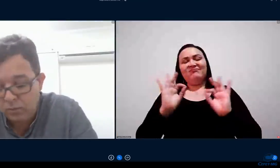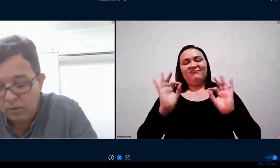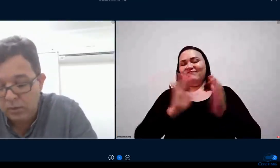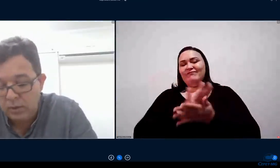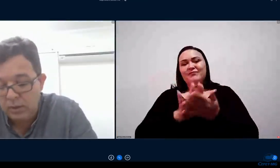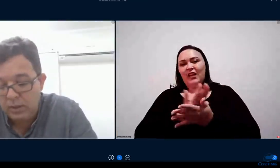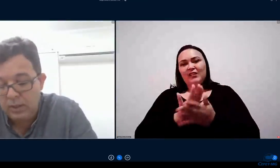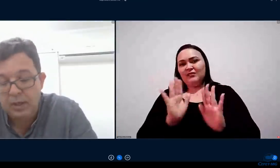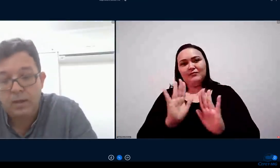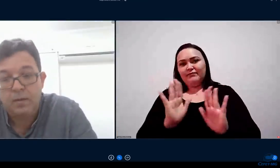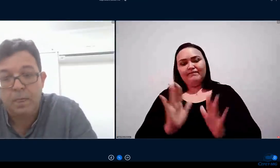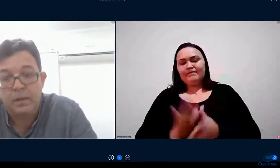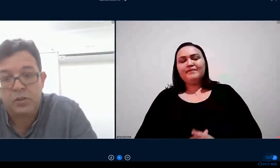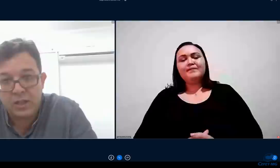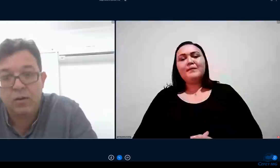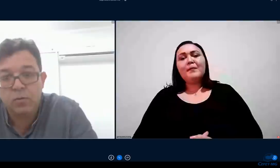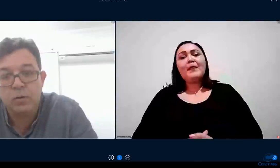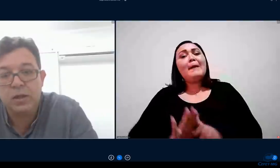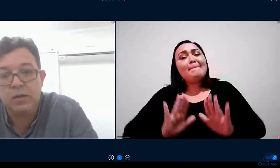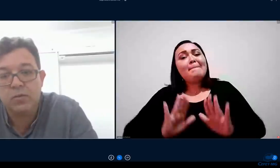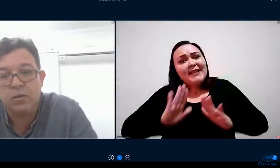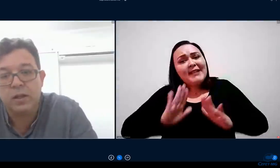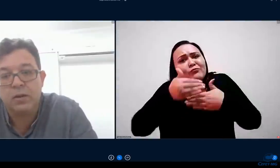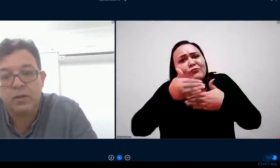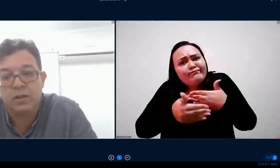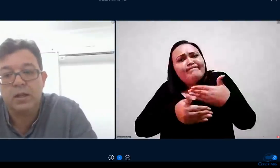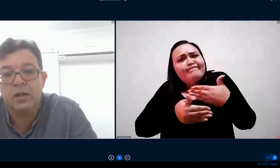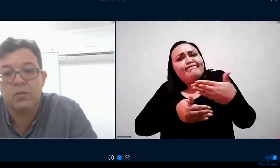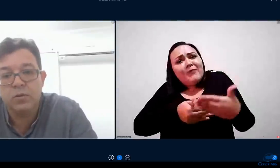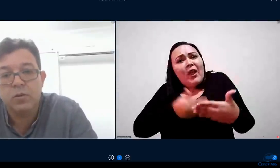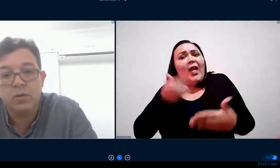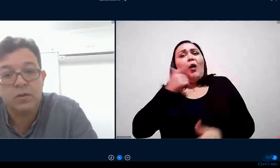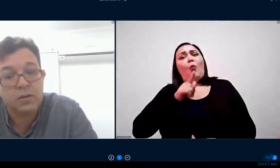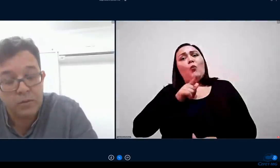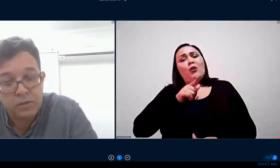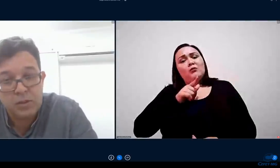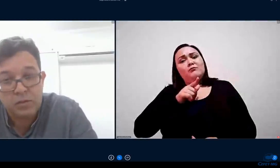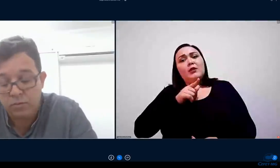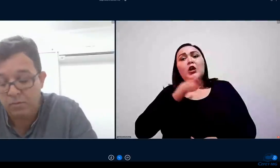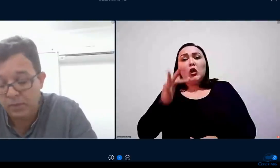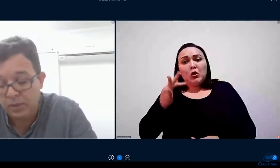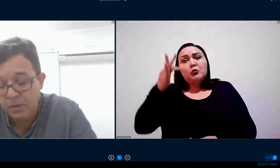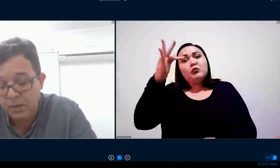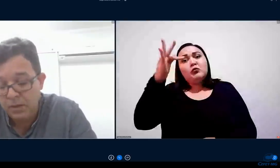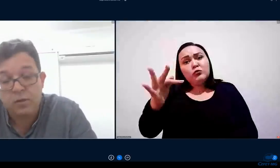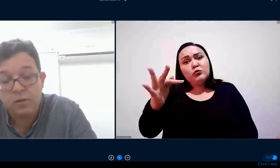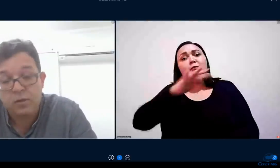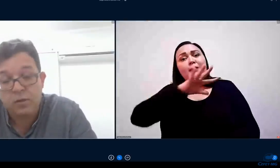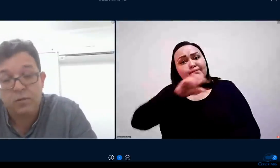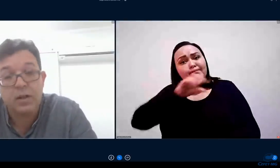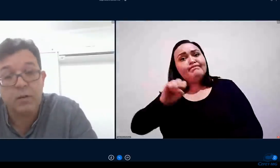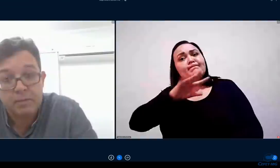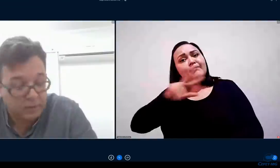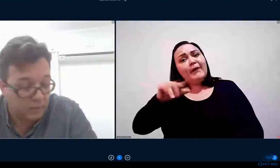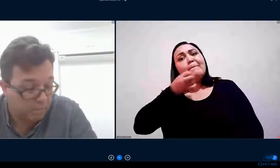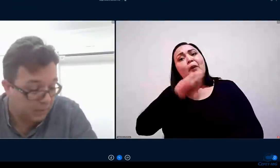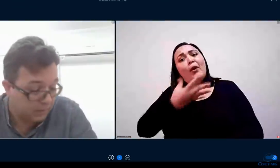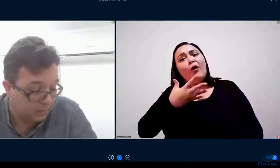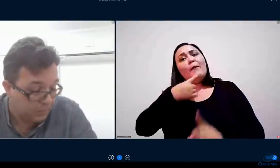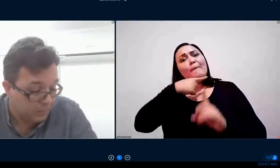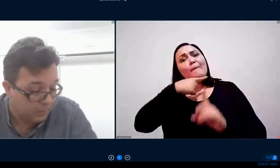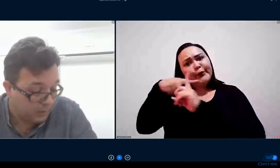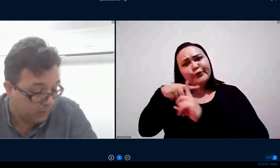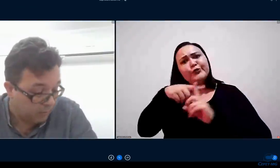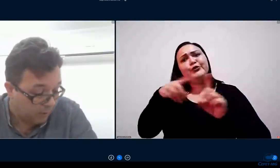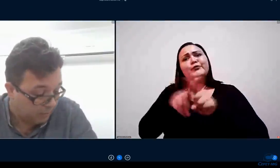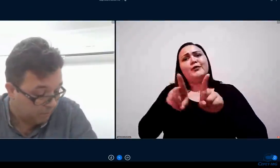passo já há algum ganho sinal e tem ganho no futuro isso é positivo né então valeu a pena valeu a